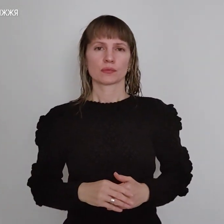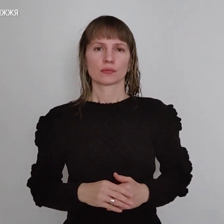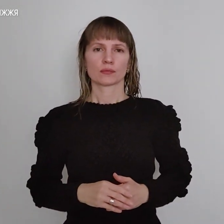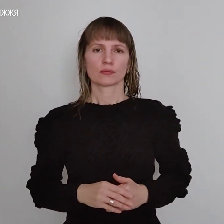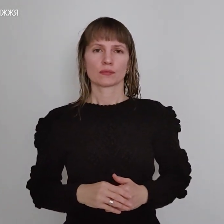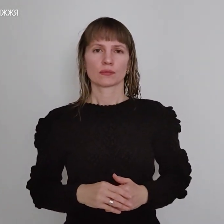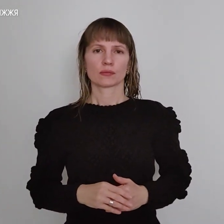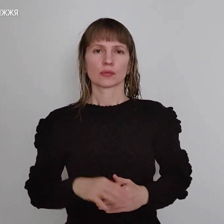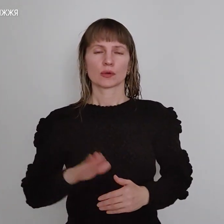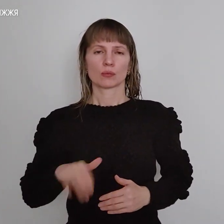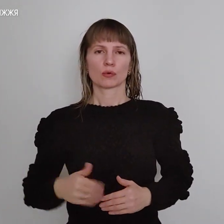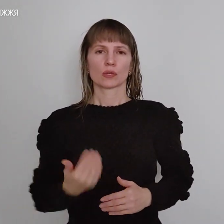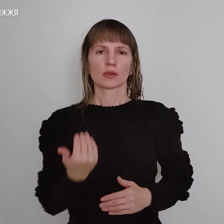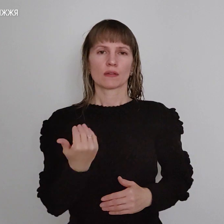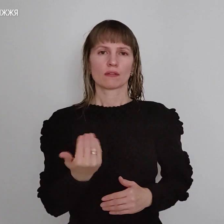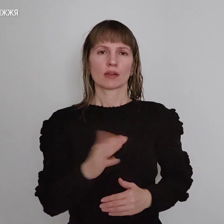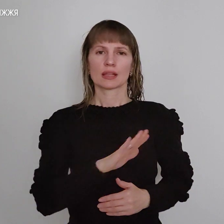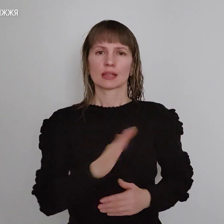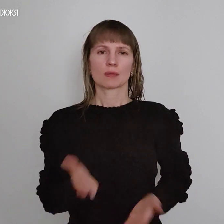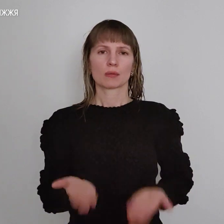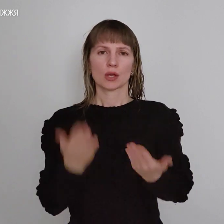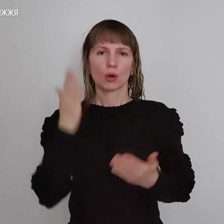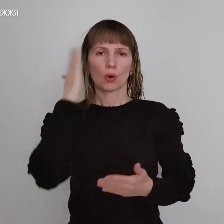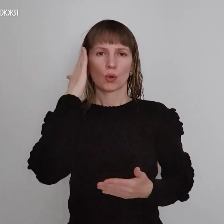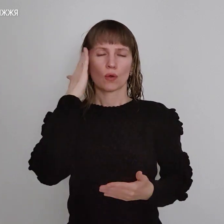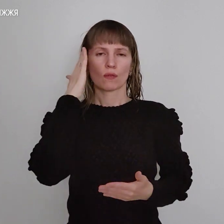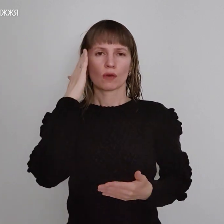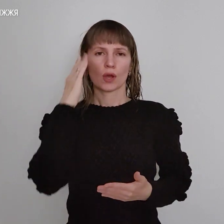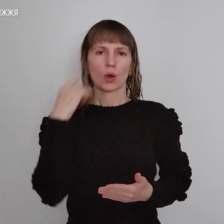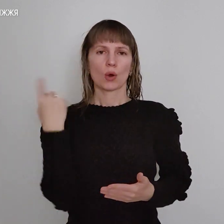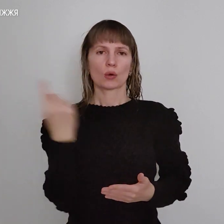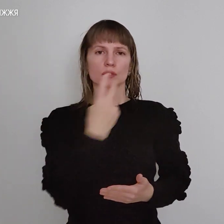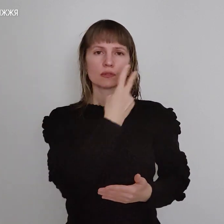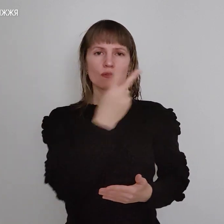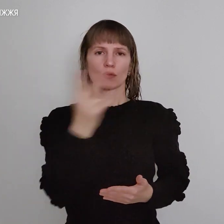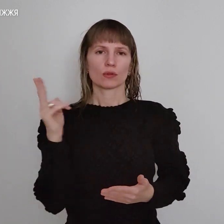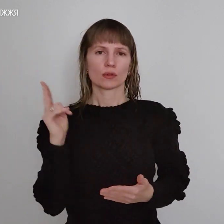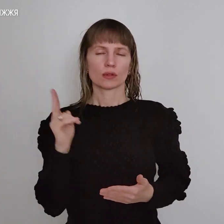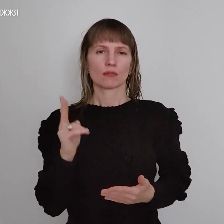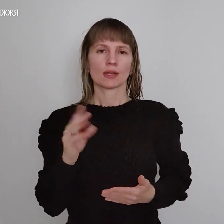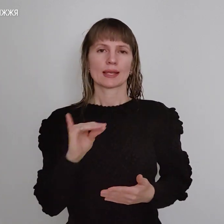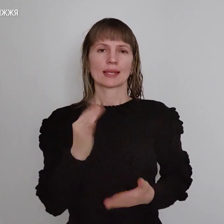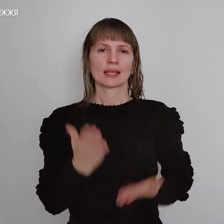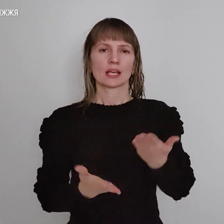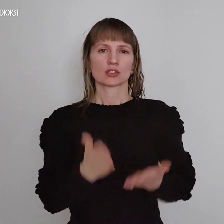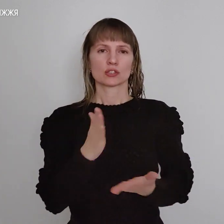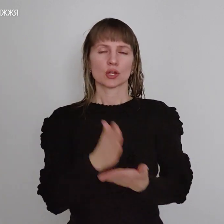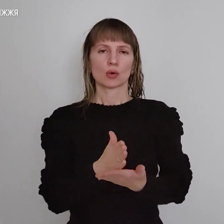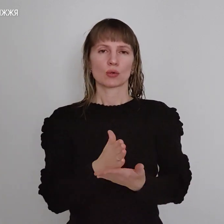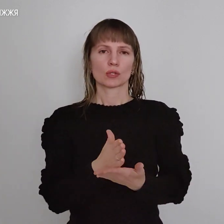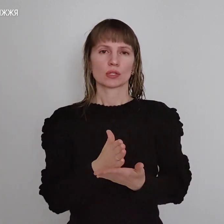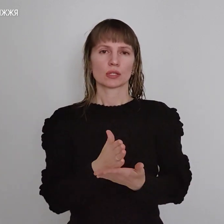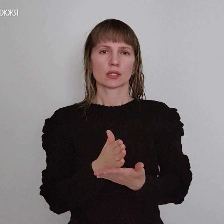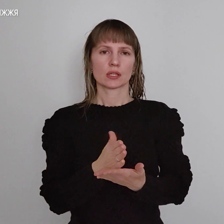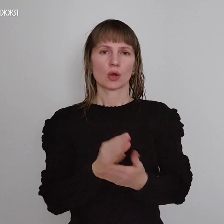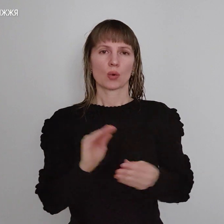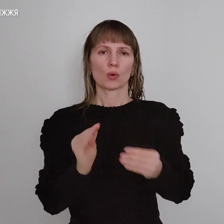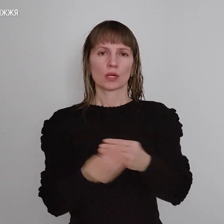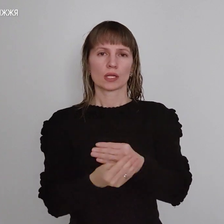Потім, ви, не піднімаючи голови, озираєте здов поле, і якщо знаходите у криттях більш